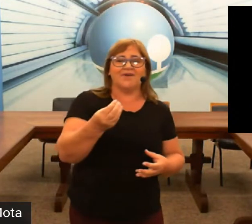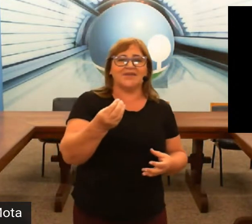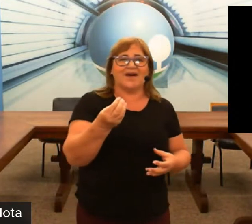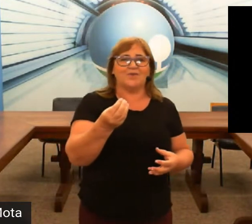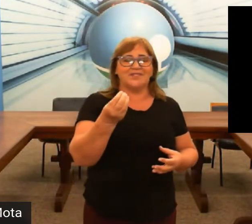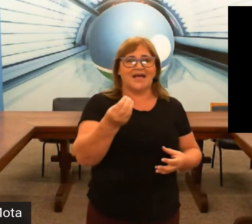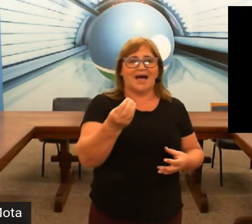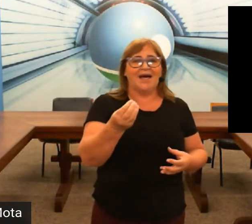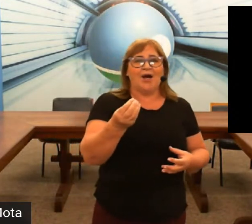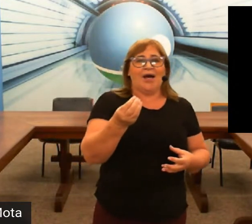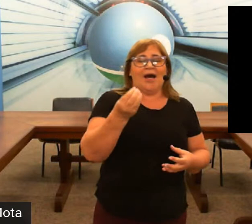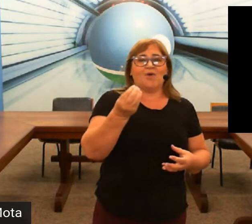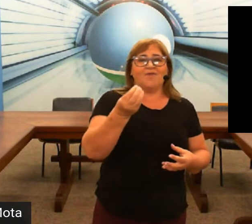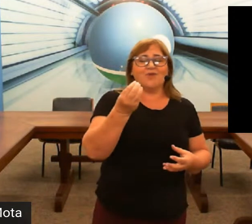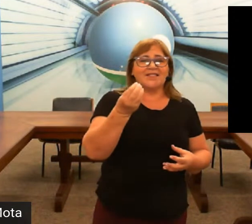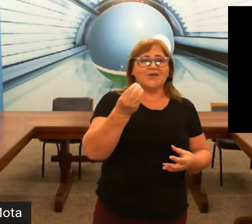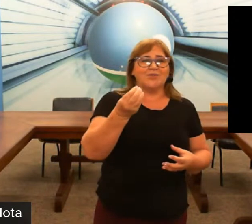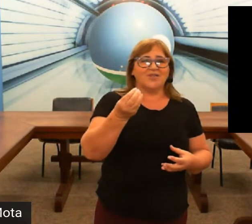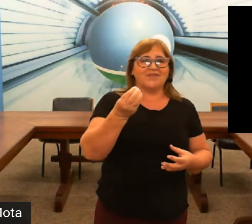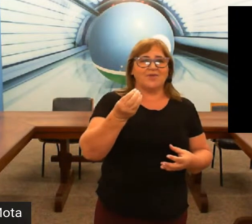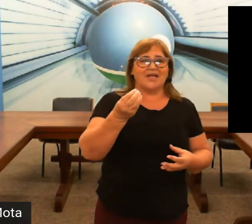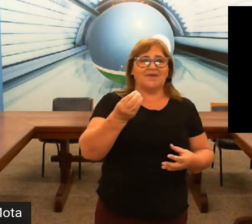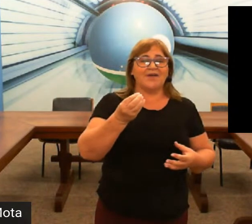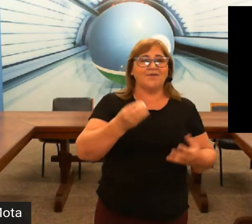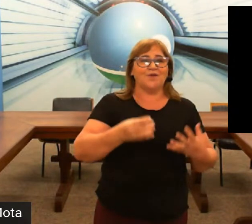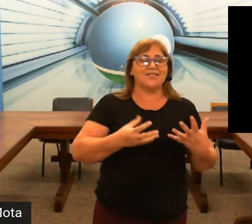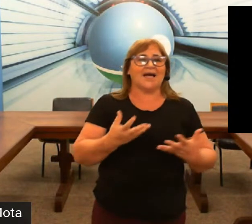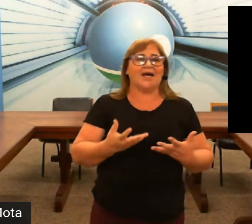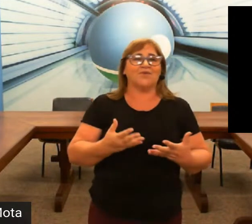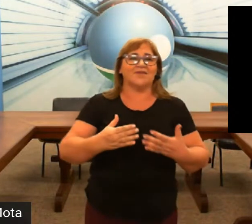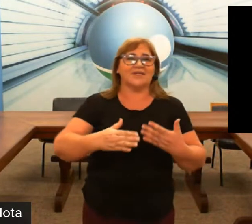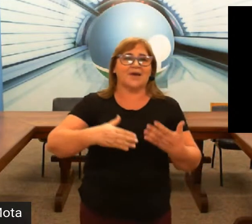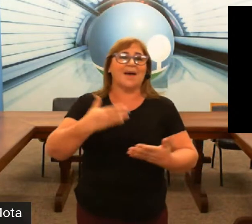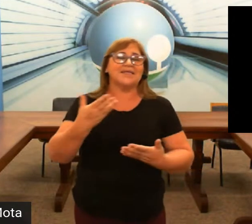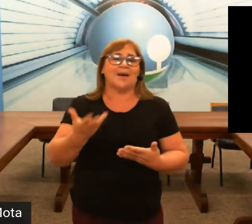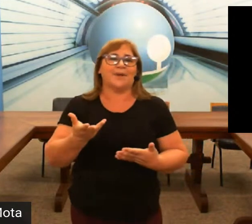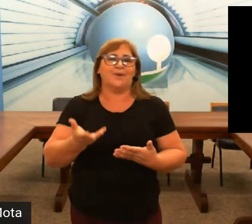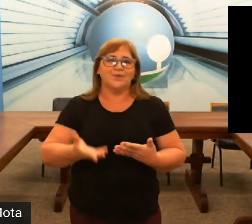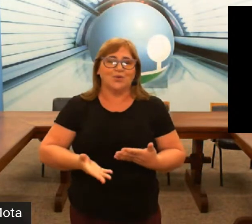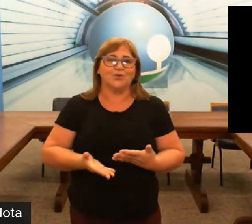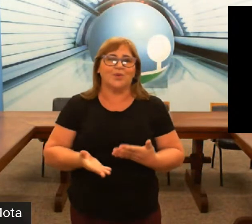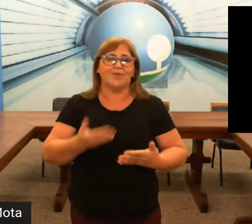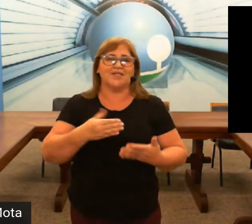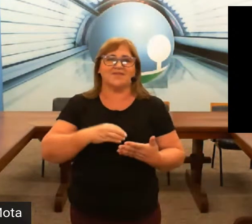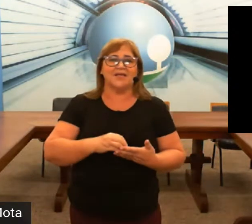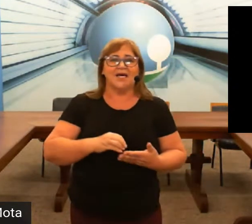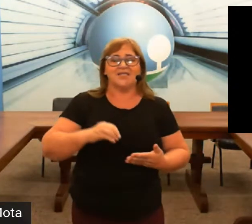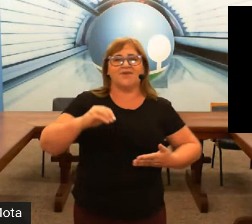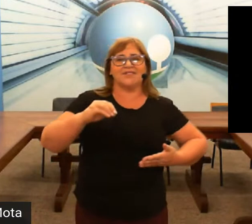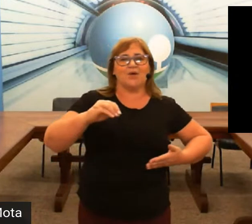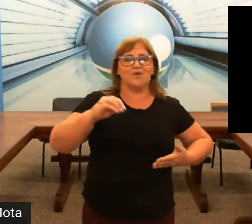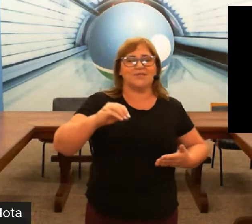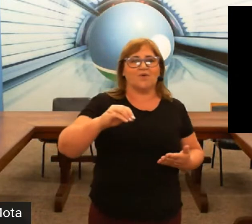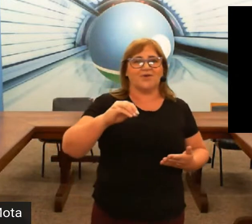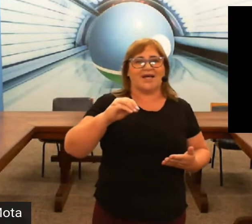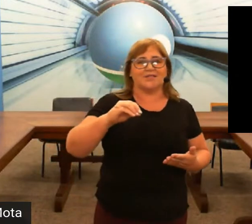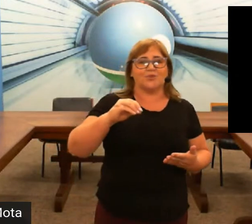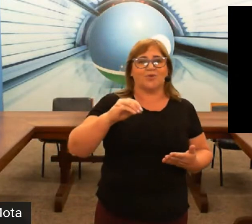você vai usar, a configuração de mão que você vai usar vai influenciar no que você quer passar para o surdo. Porque muitas vezes, se você usa uma configuração de mão